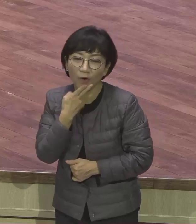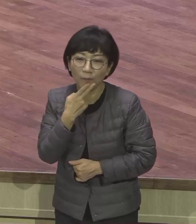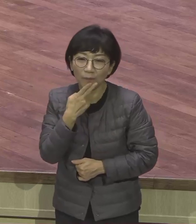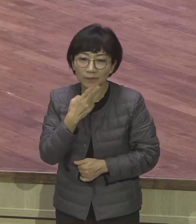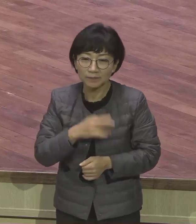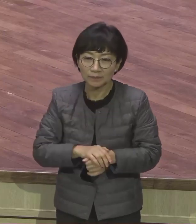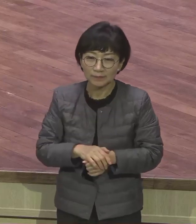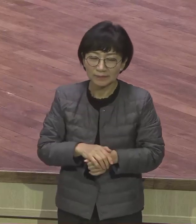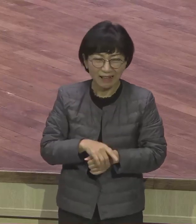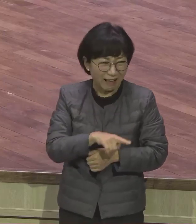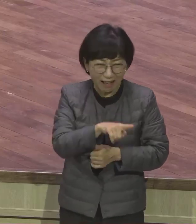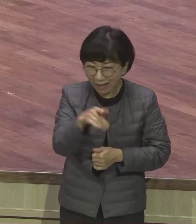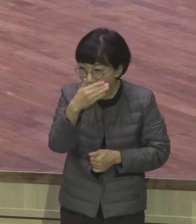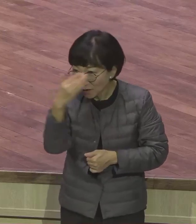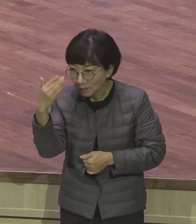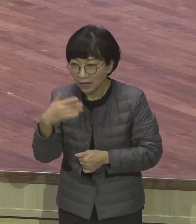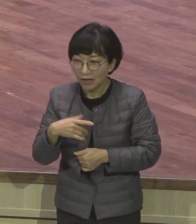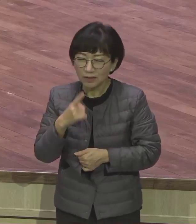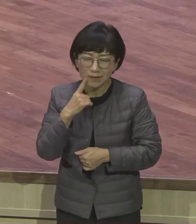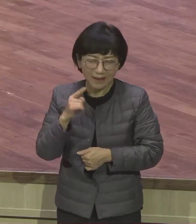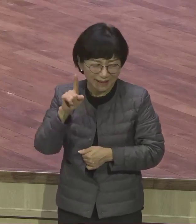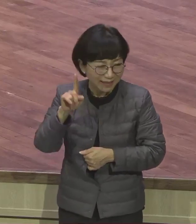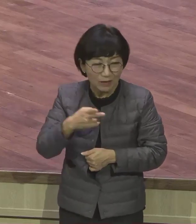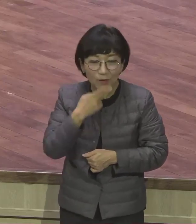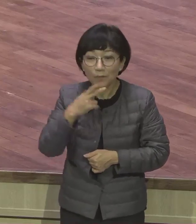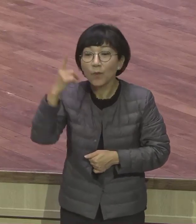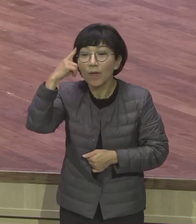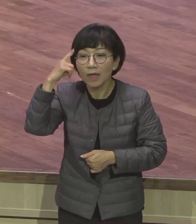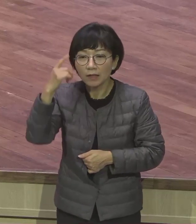정말로 왜냐 내가 39세잖아요.